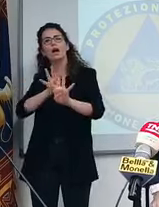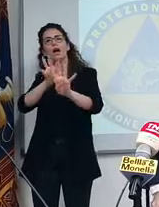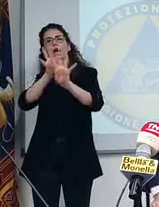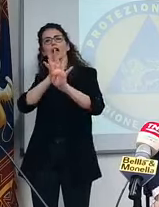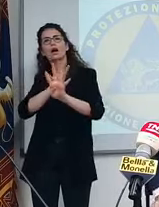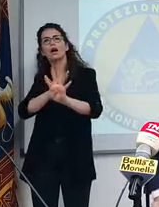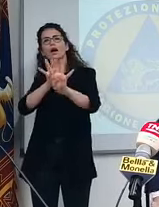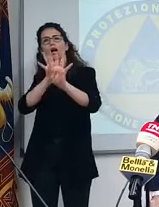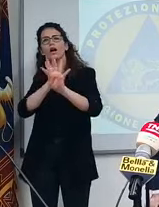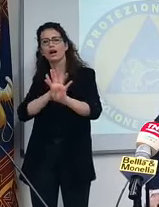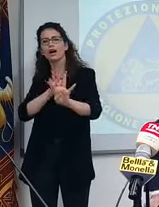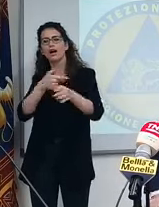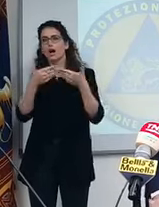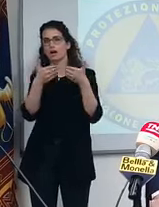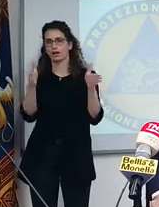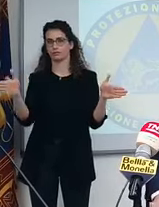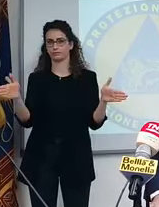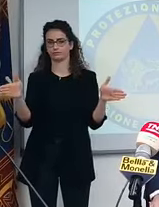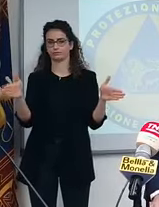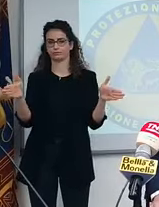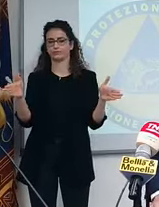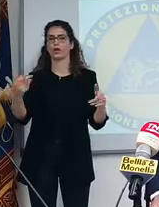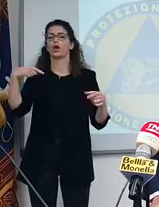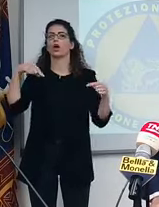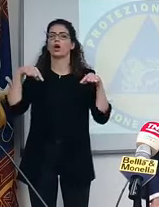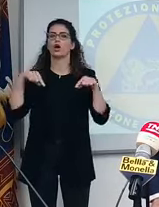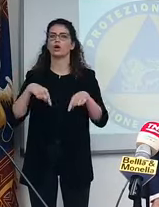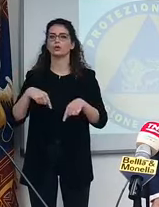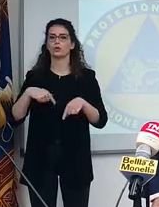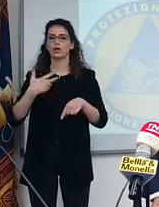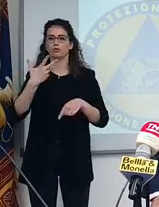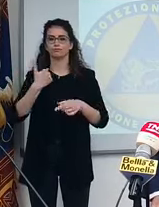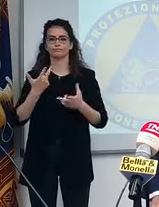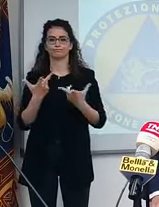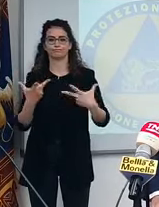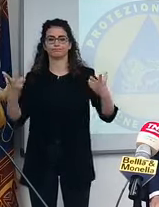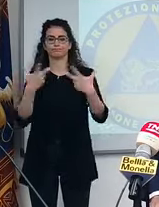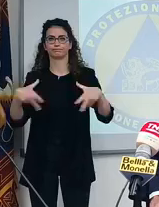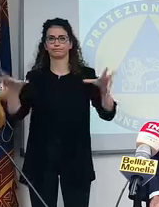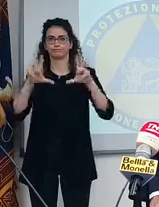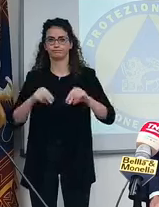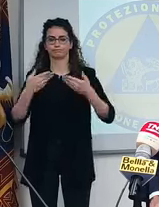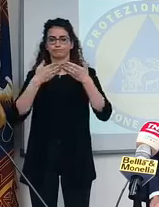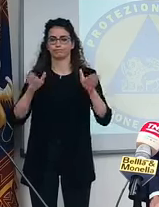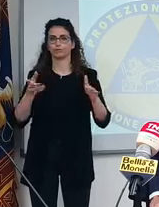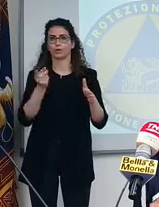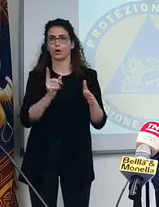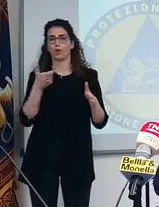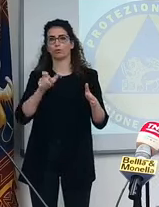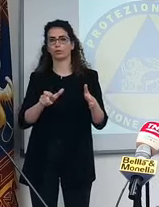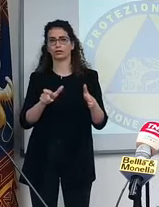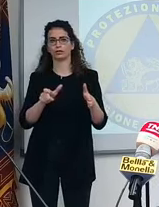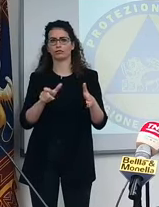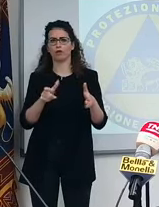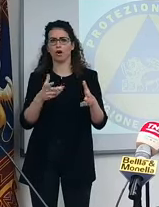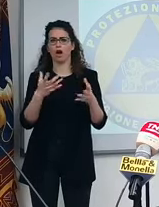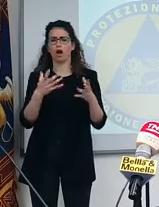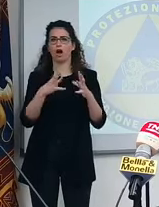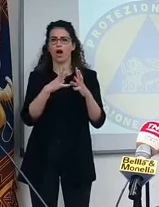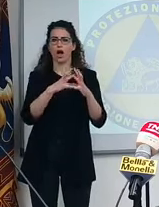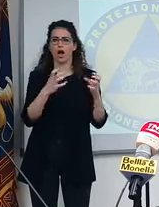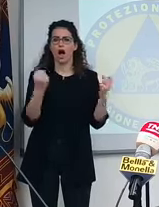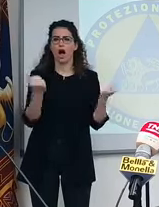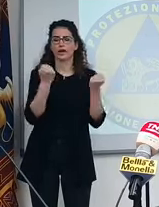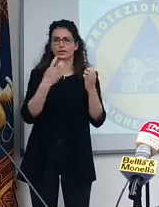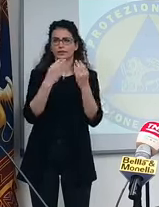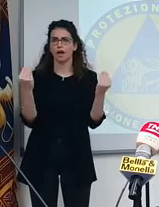nelle aperture. Noi non stiamo pensando di ripartire, perché la stragrande maggioranza dell'attività è rimasta aperta. Noi